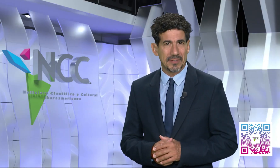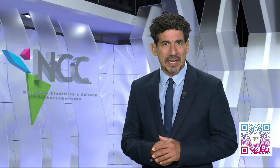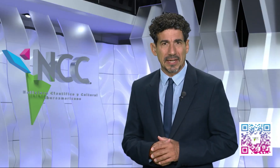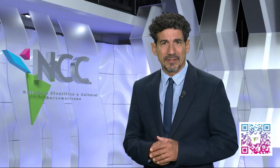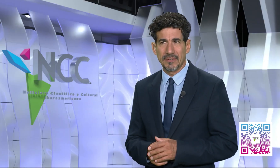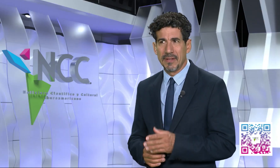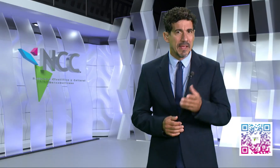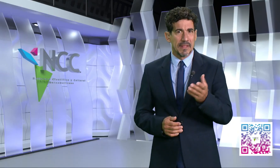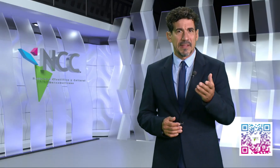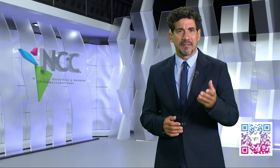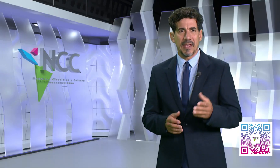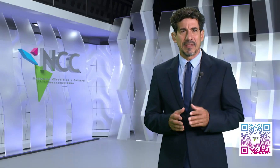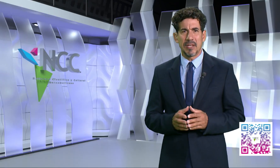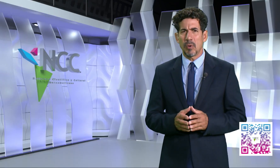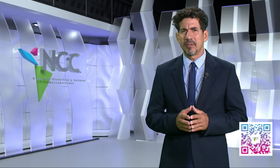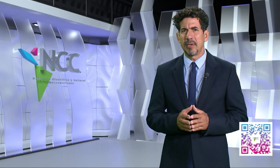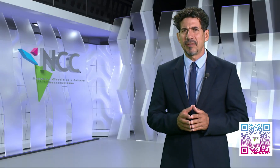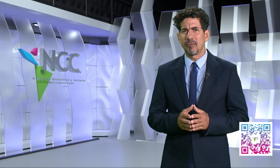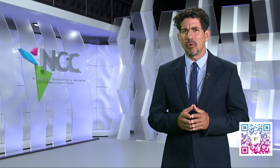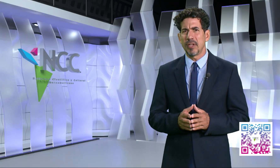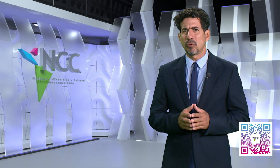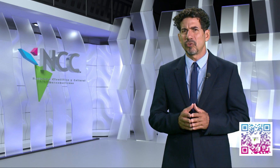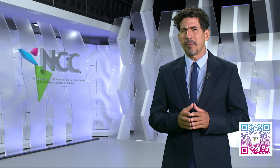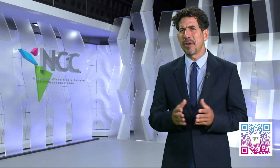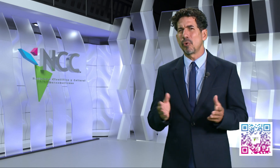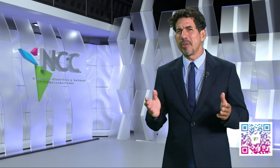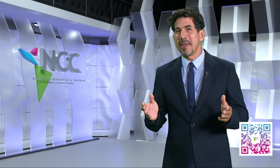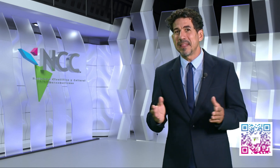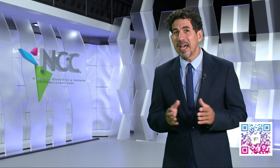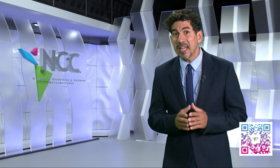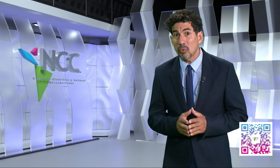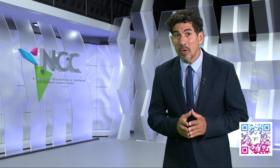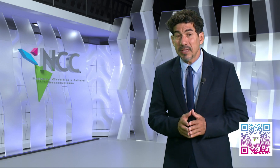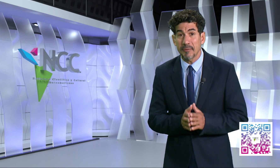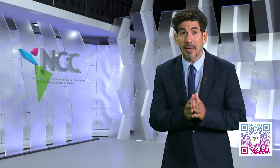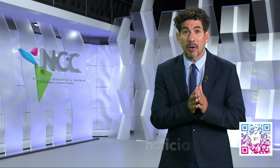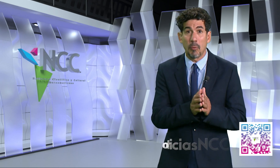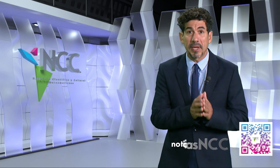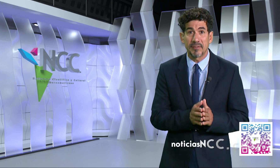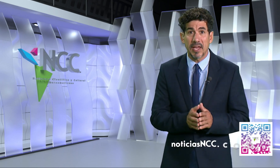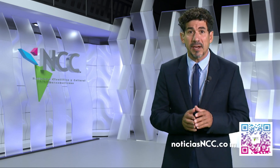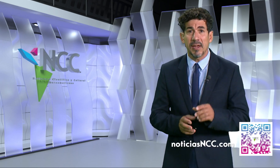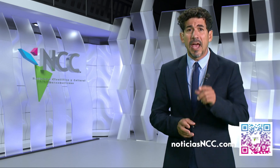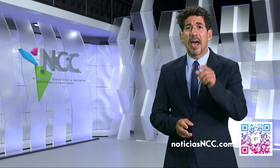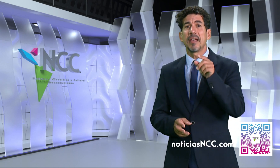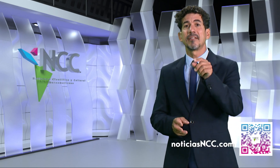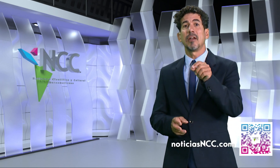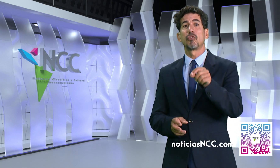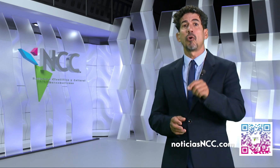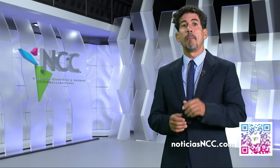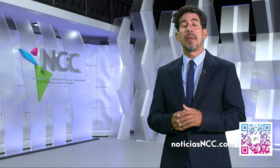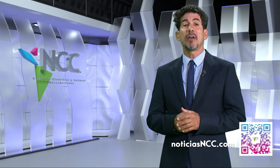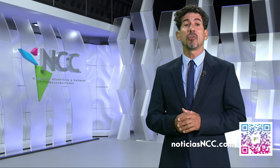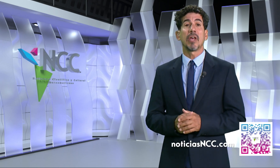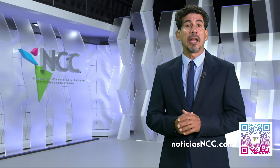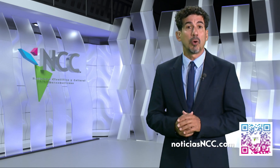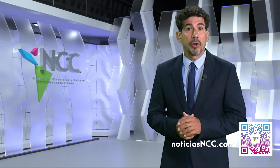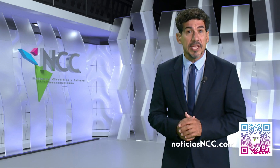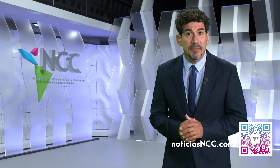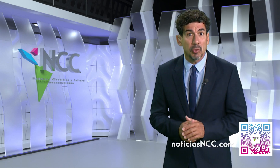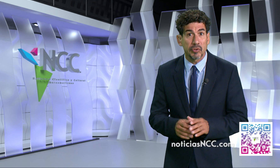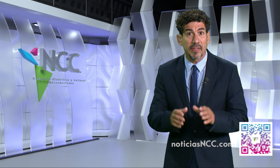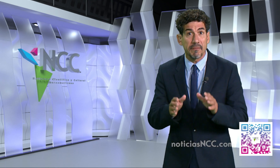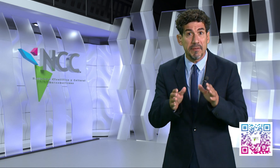ancestrales. Desde antiguas civilizaciones que usaban rudimentarias cuentas para comerciar, hasta los complejos